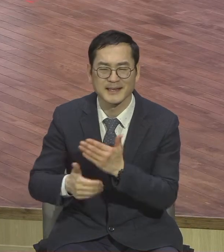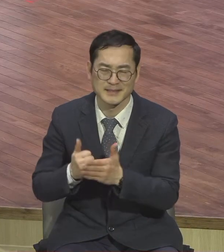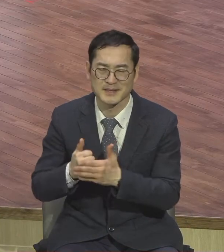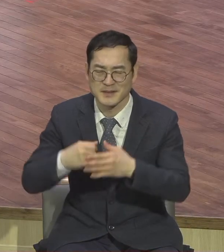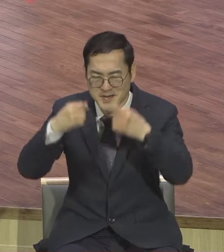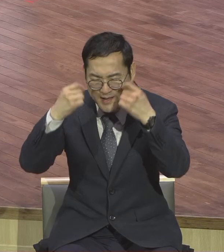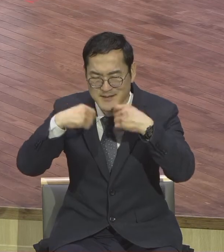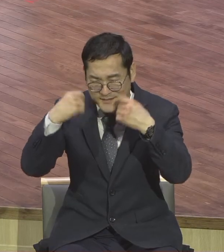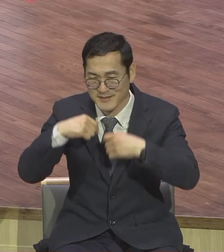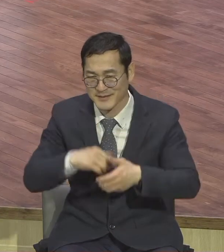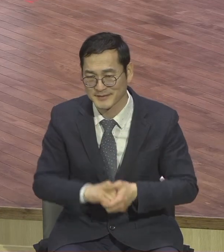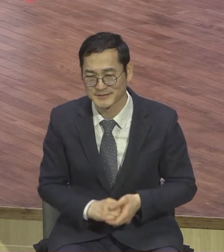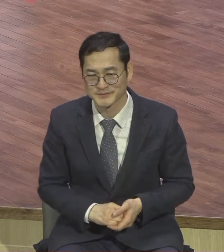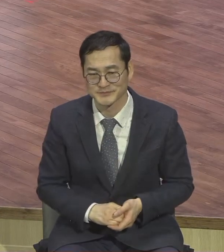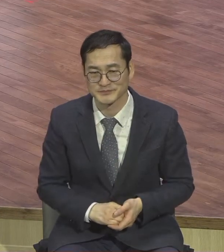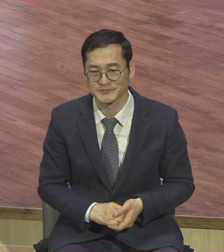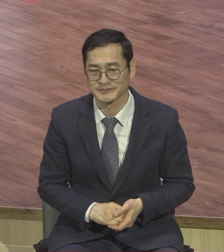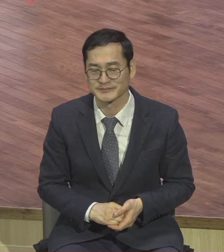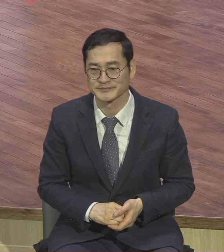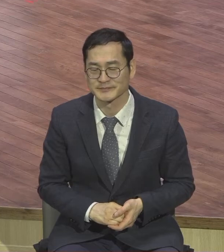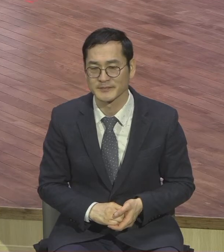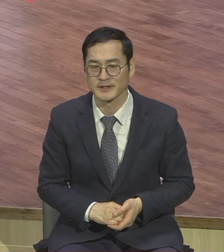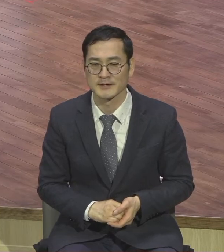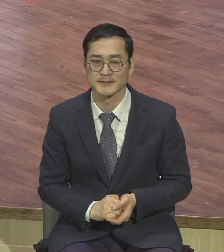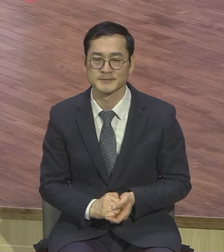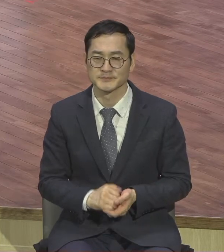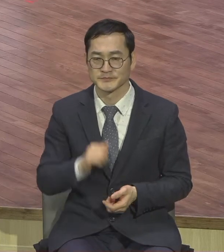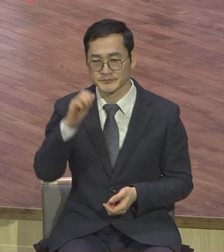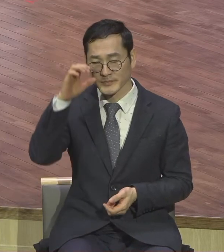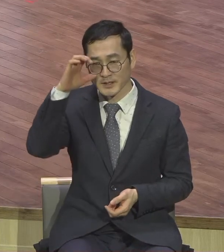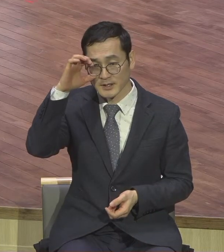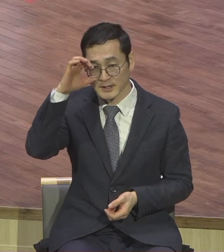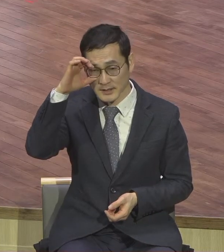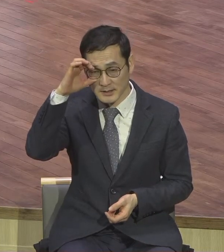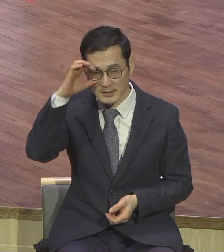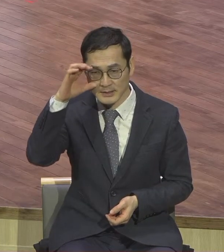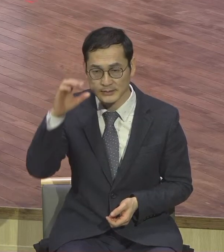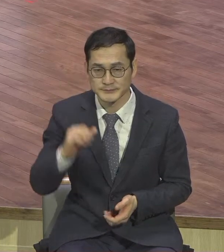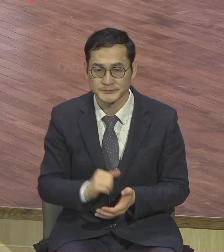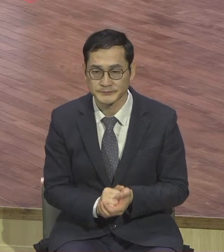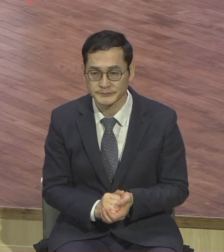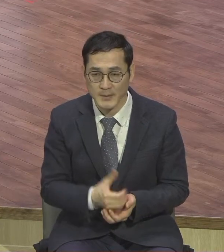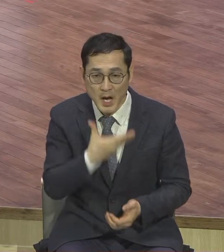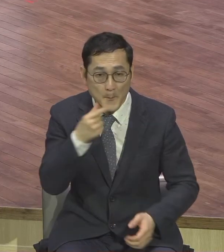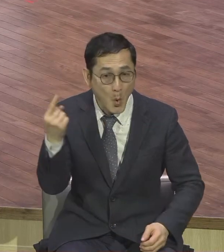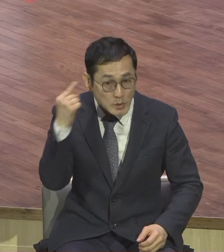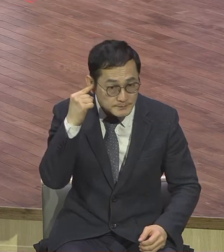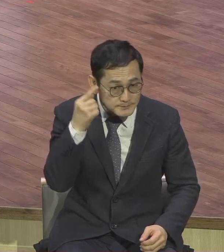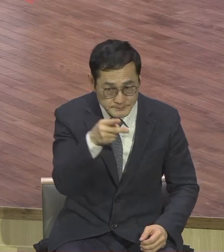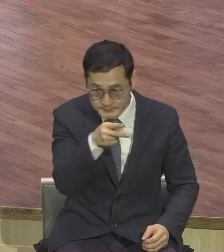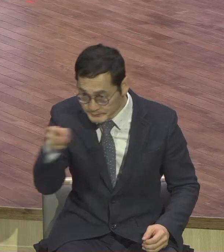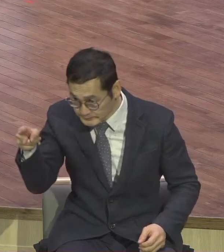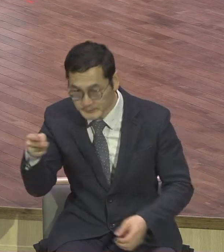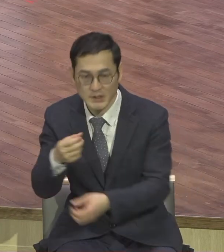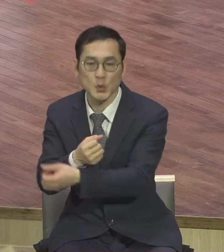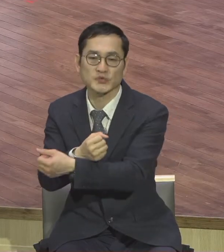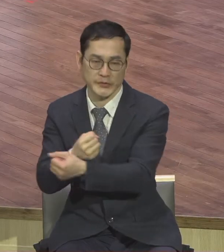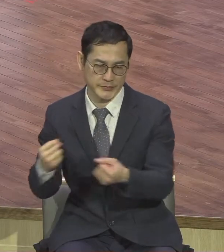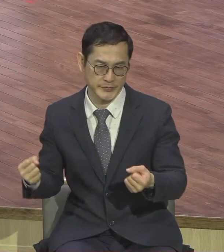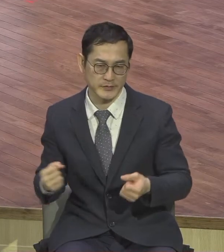복음의 가장 큰 특징은 한마디로 딱 말하면 용서해 있어요 그러면